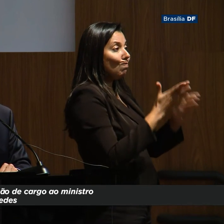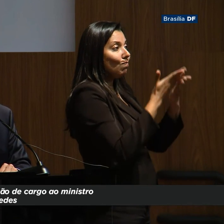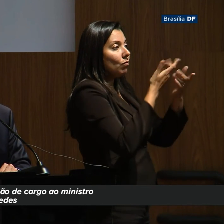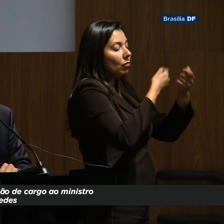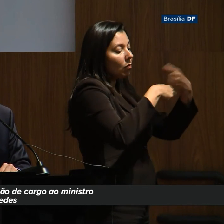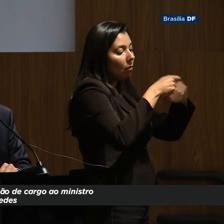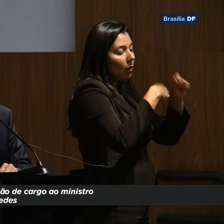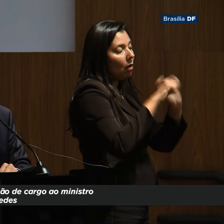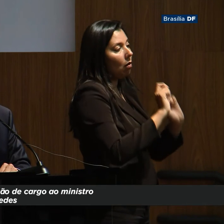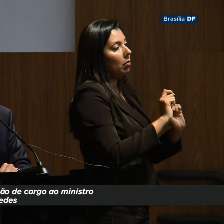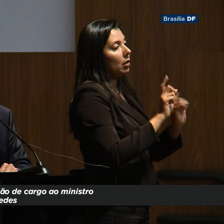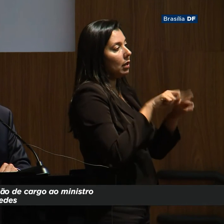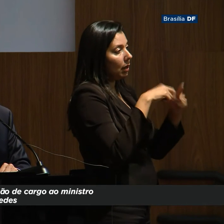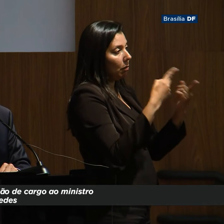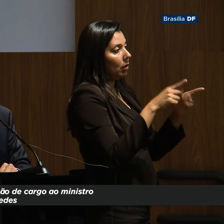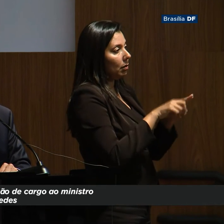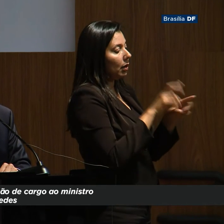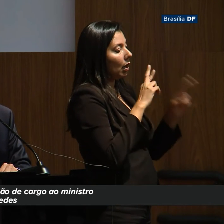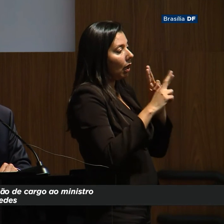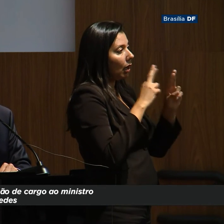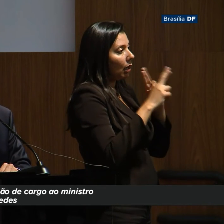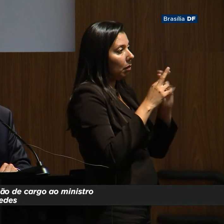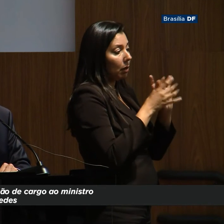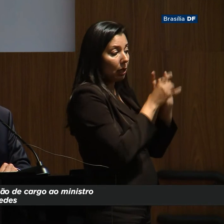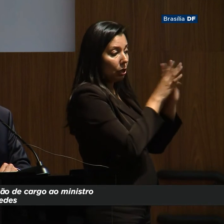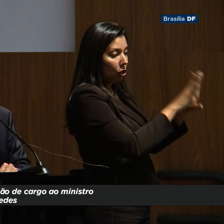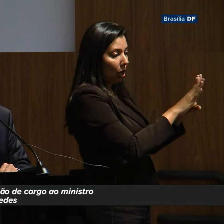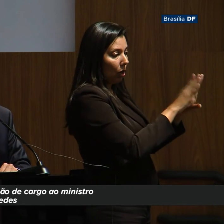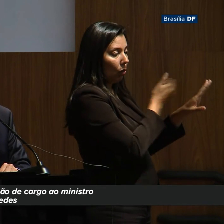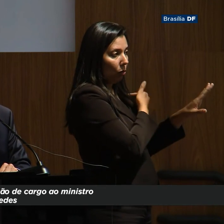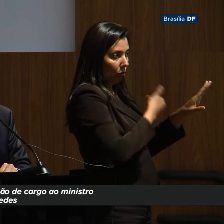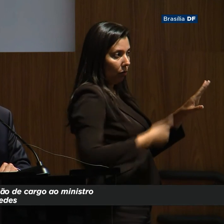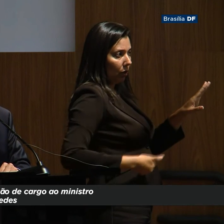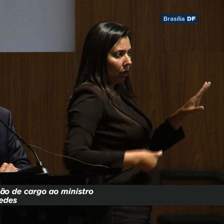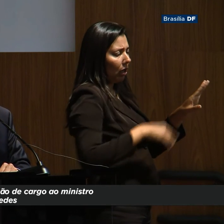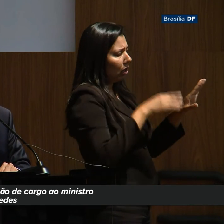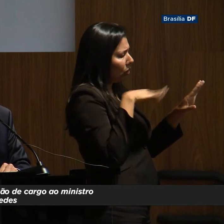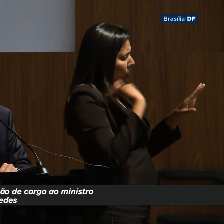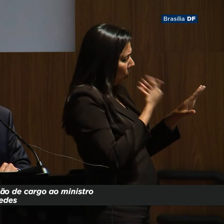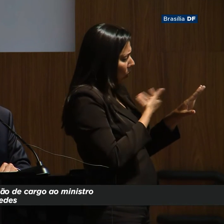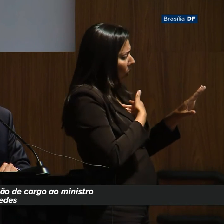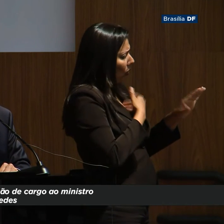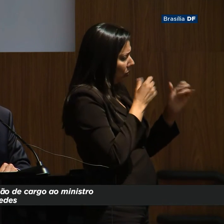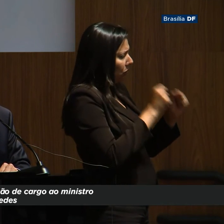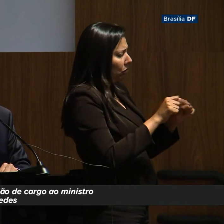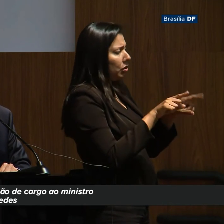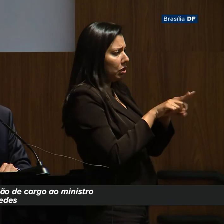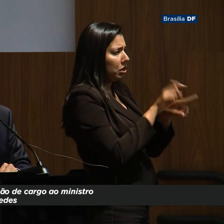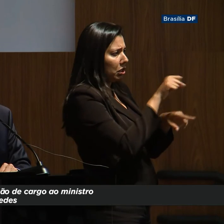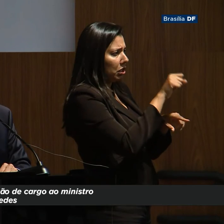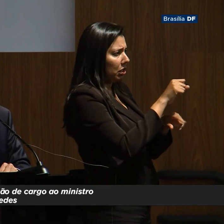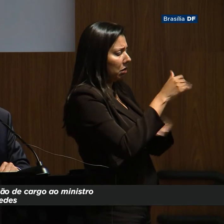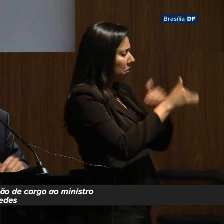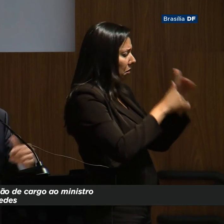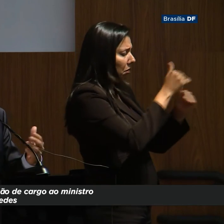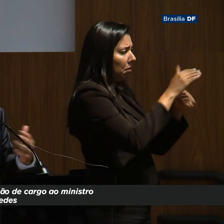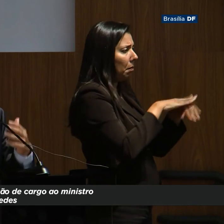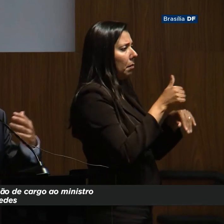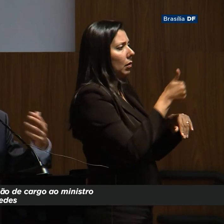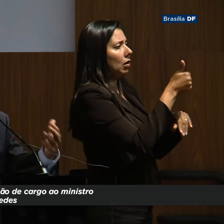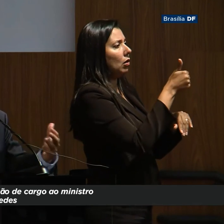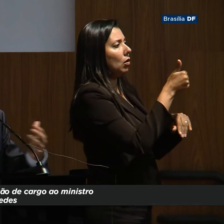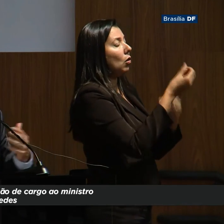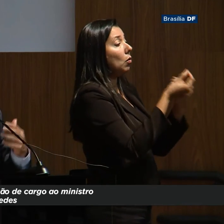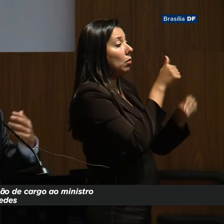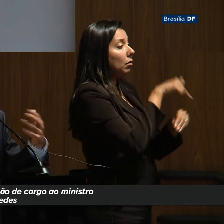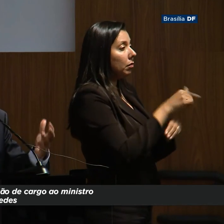e depois reclama que o social-democrata não deixaram ele governar, falou, olha, podíamos ter crescido muito mais se não fosse a social-democracia, o que mostra que é